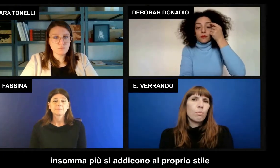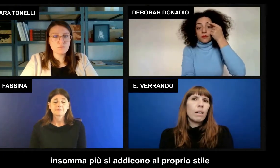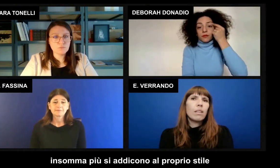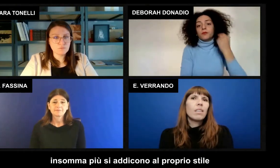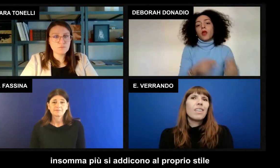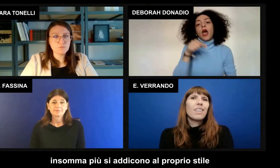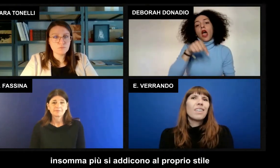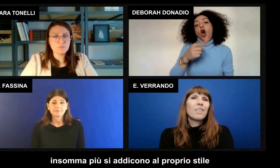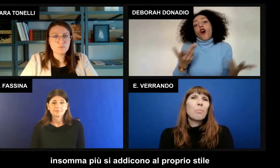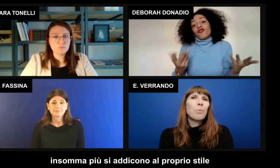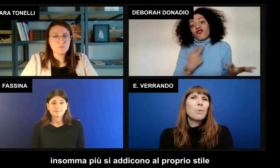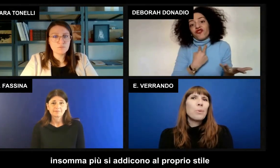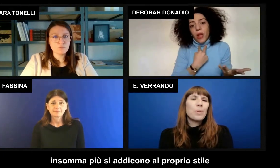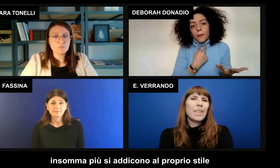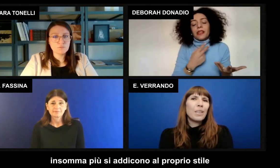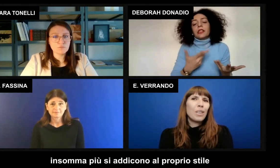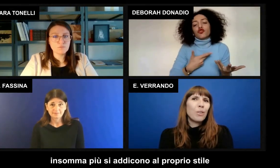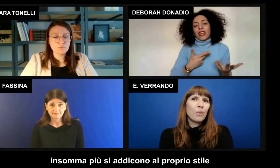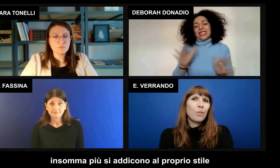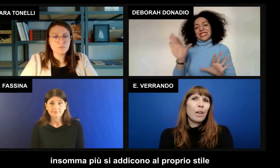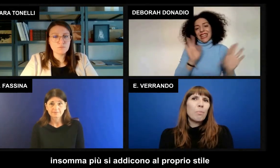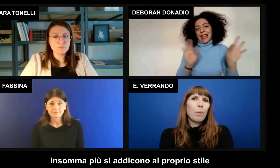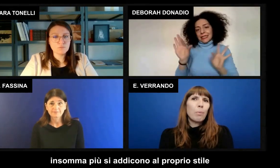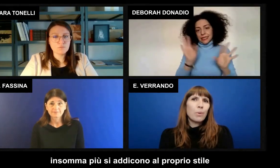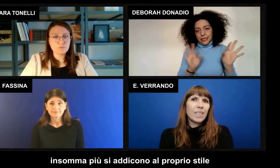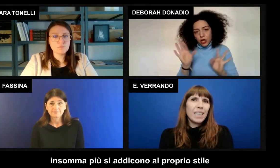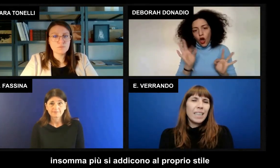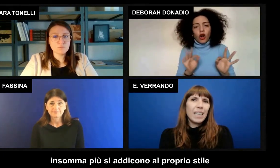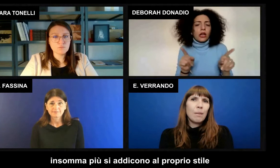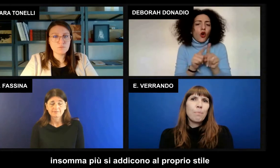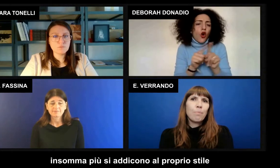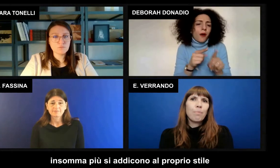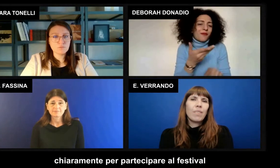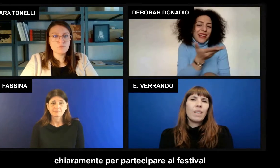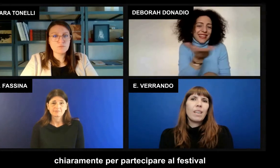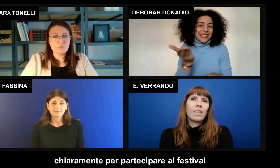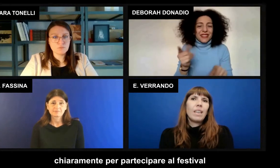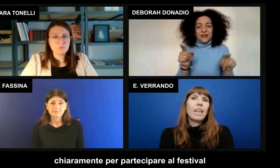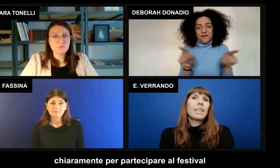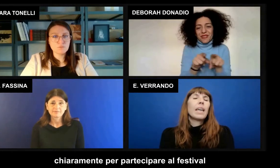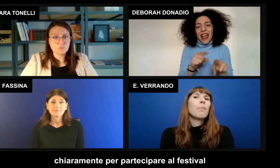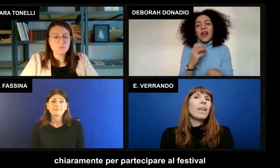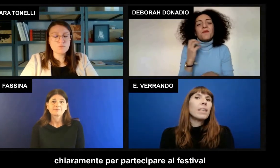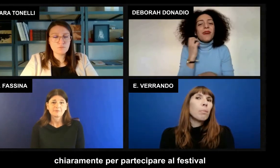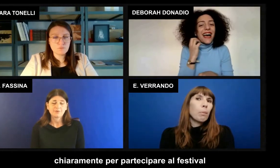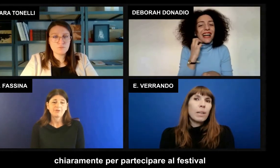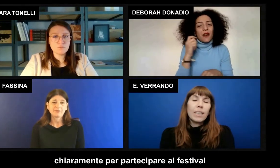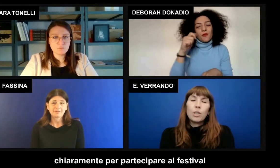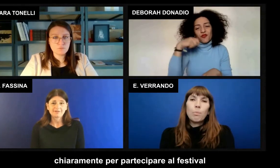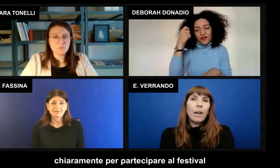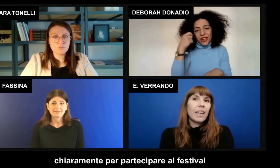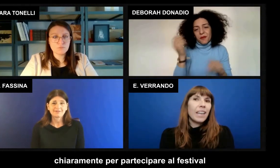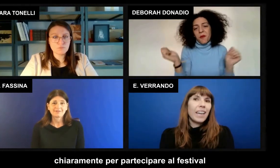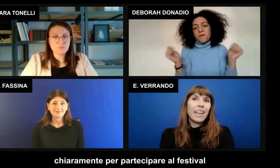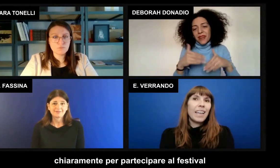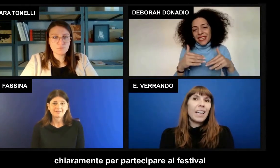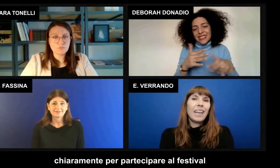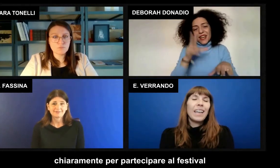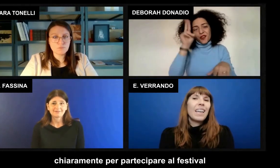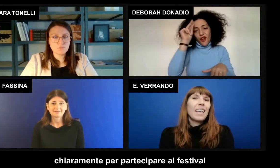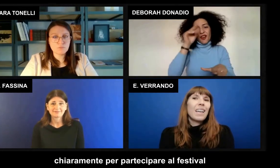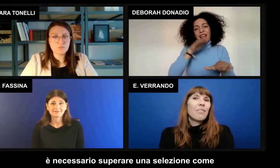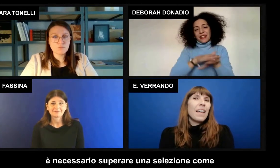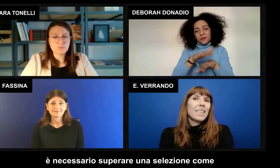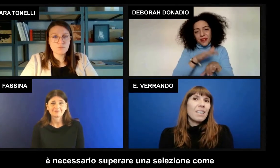più si addicono al proprio stile. Chiaramente per partecipare al